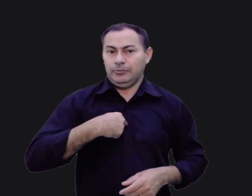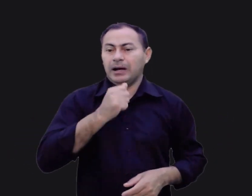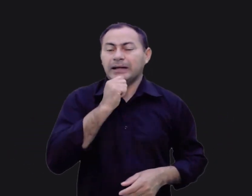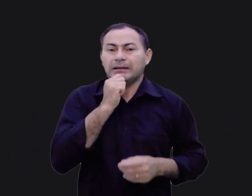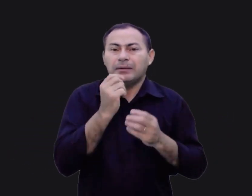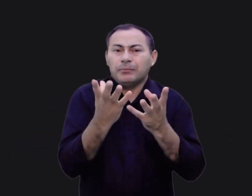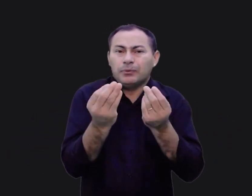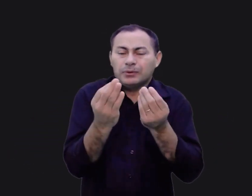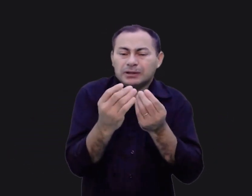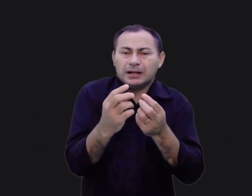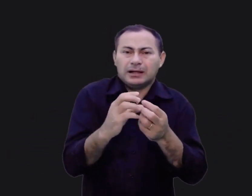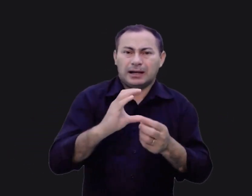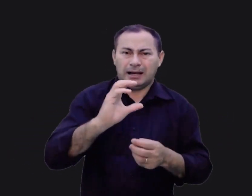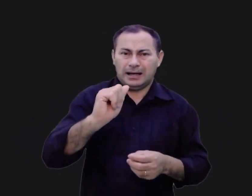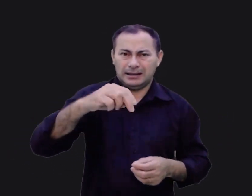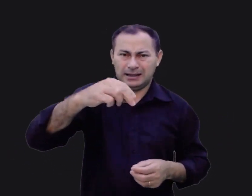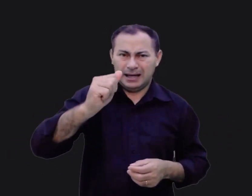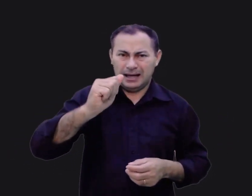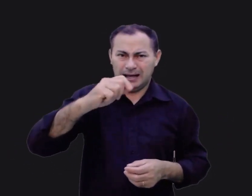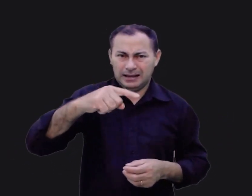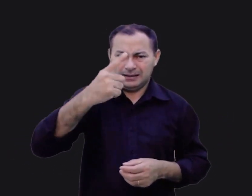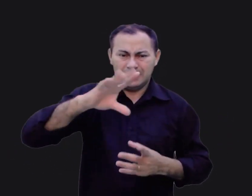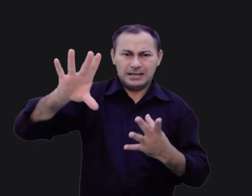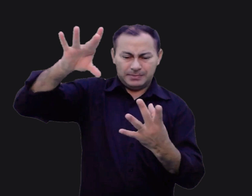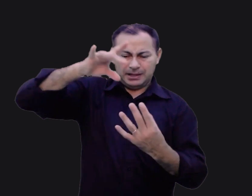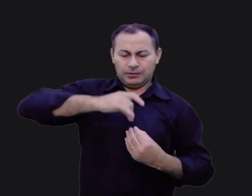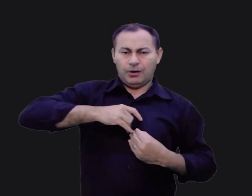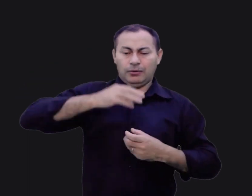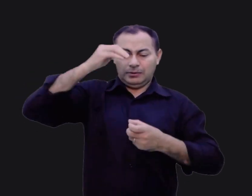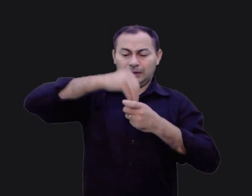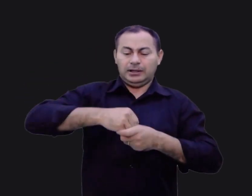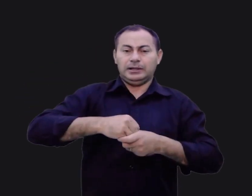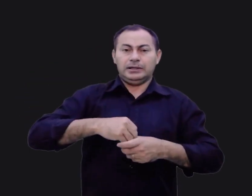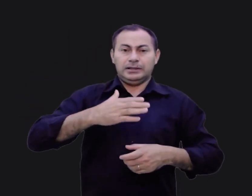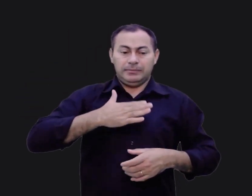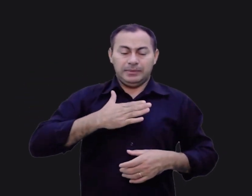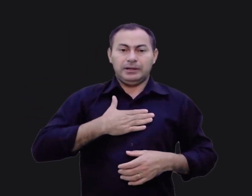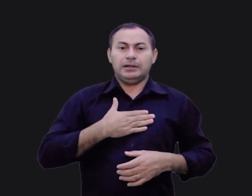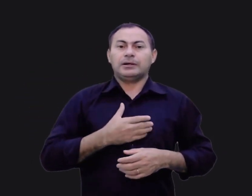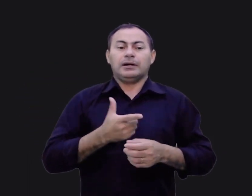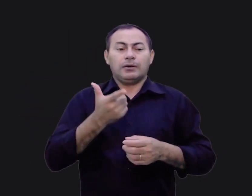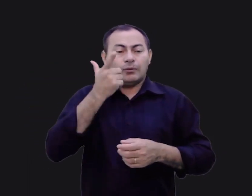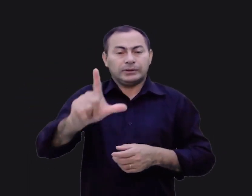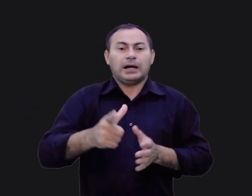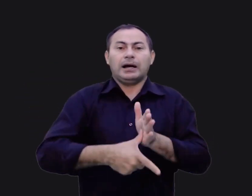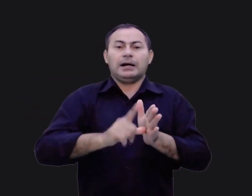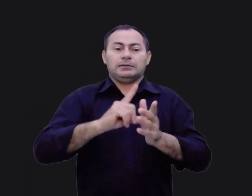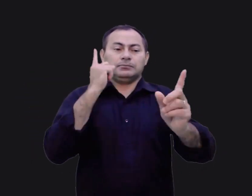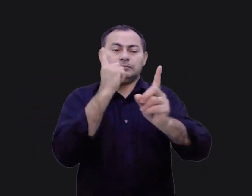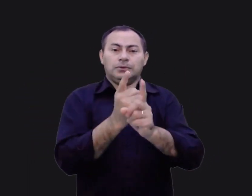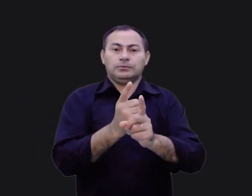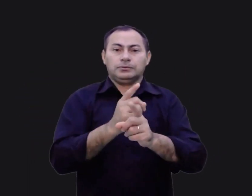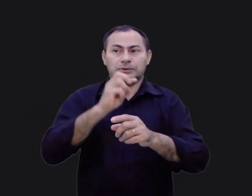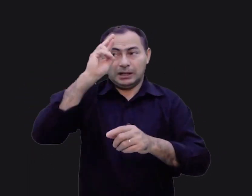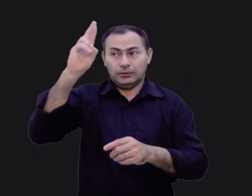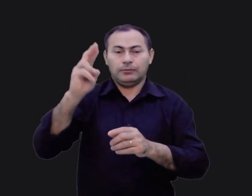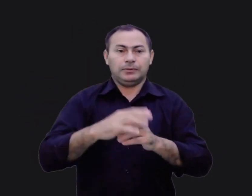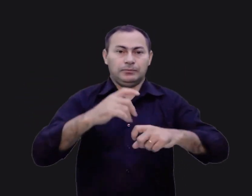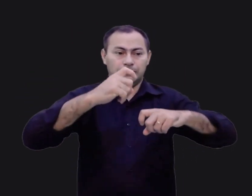ainda tenho tanta Canaã espiritual dentro de mim e gostaria de conquistá-la antes de encontrar-me com o senhor. O médico então disse,